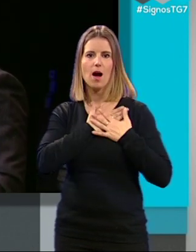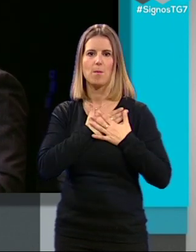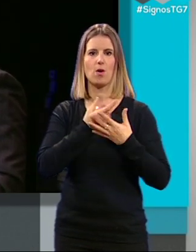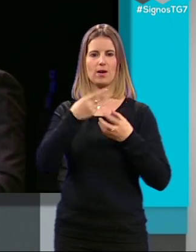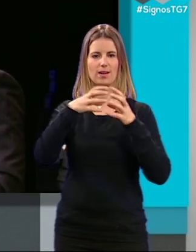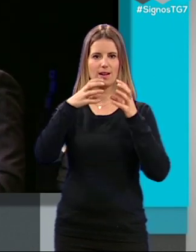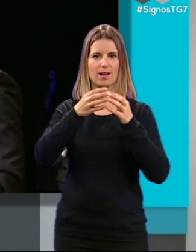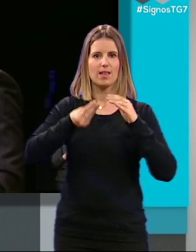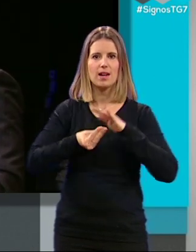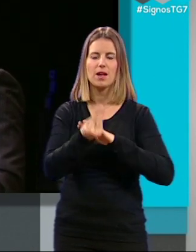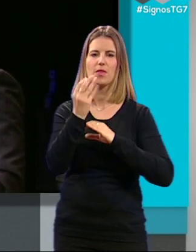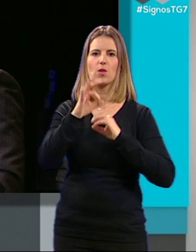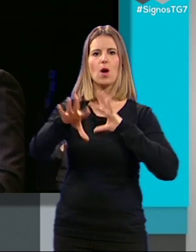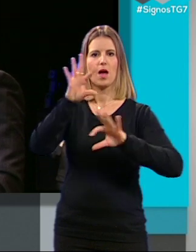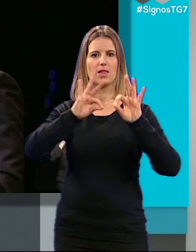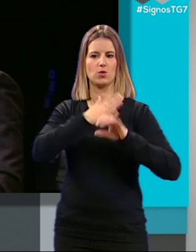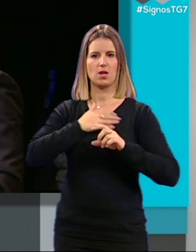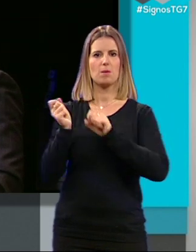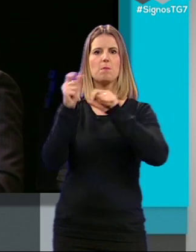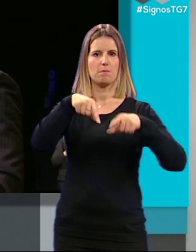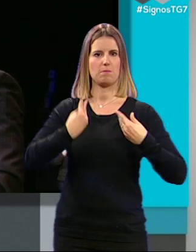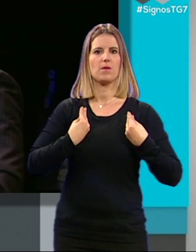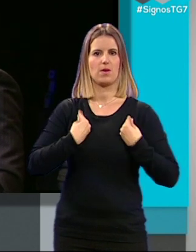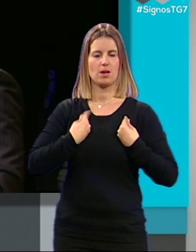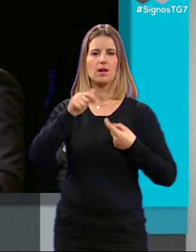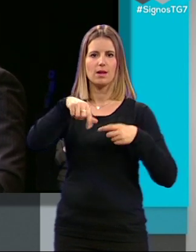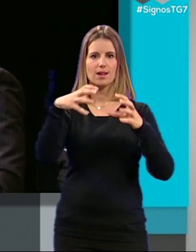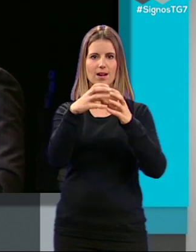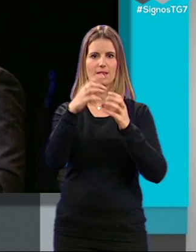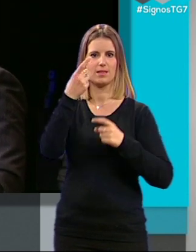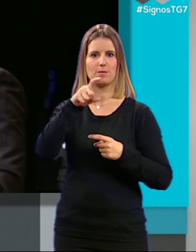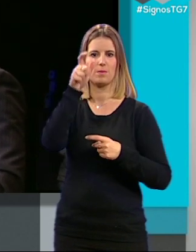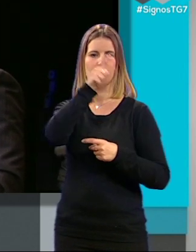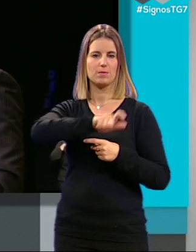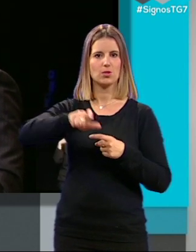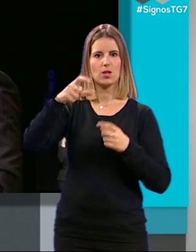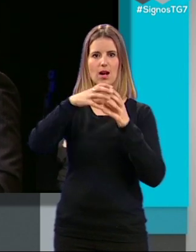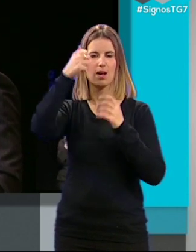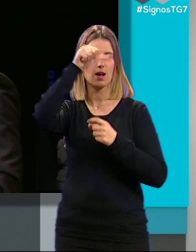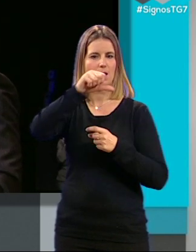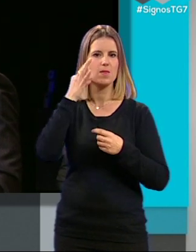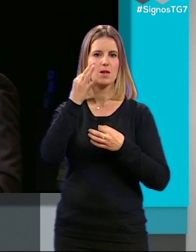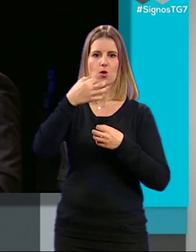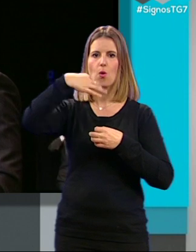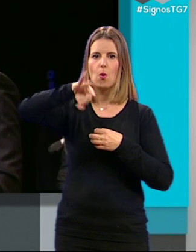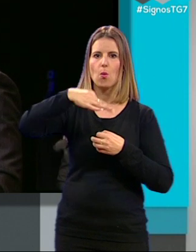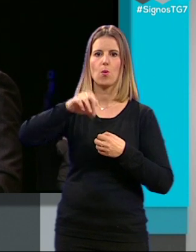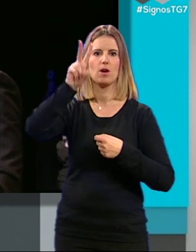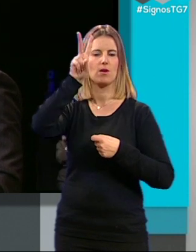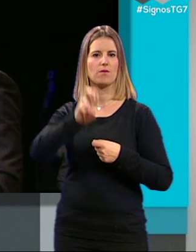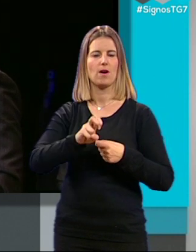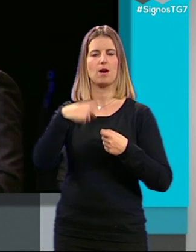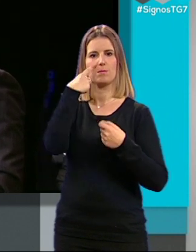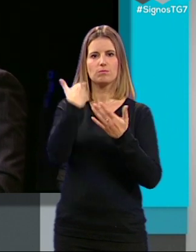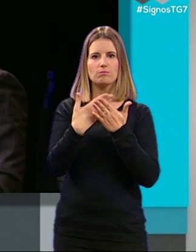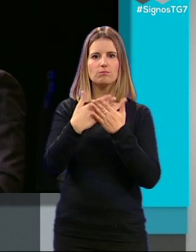han nacido o han decidido vivir en Granada. Y sobre todo que son unos granadinos ejemplares que han servido de